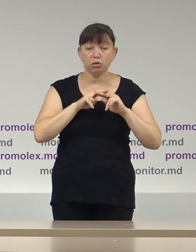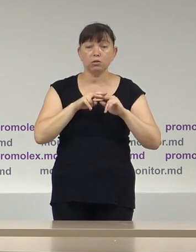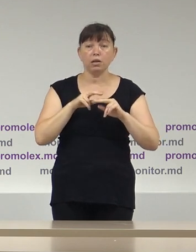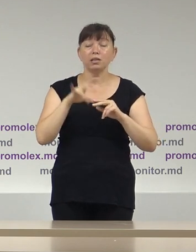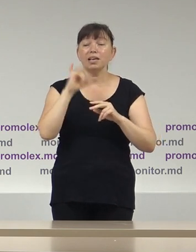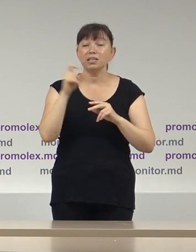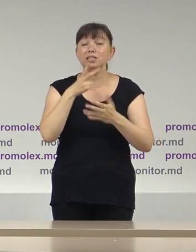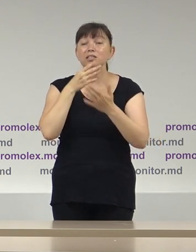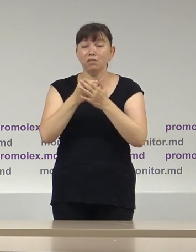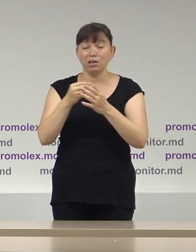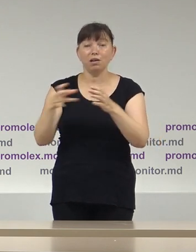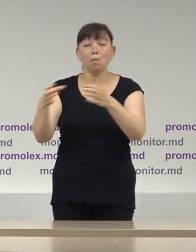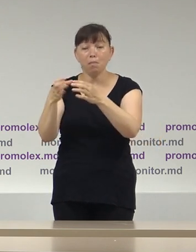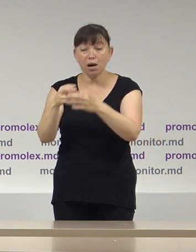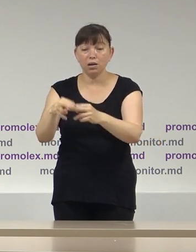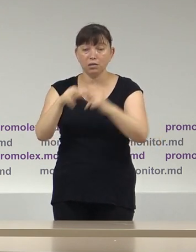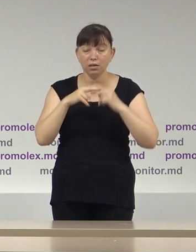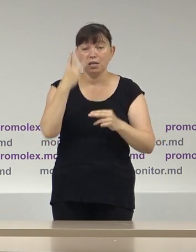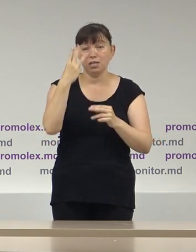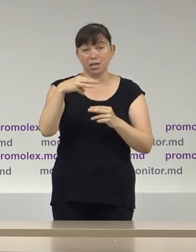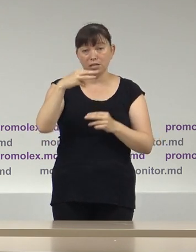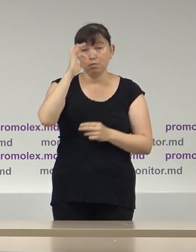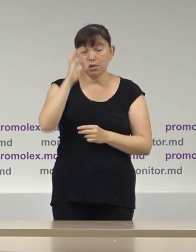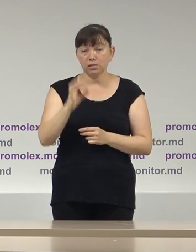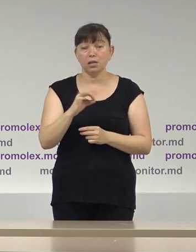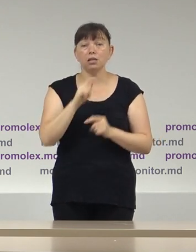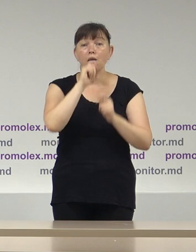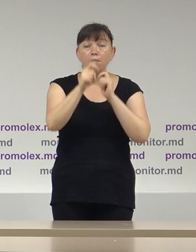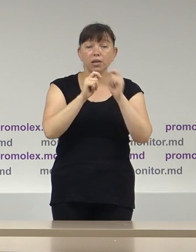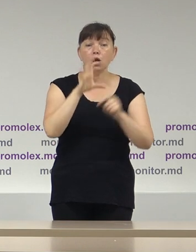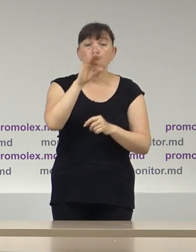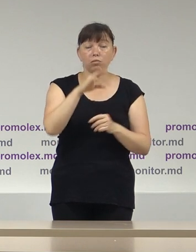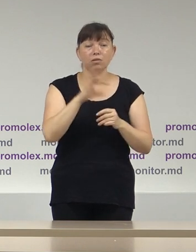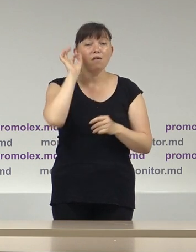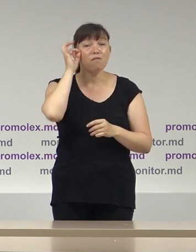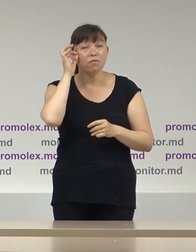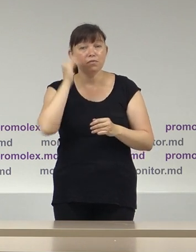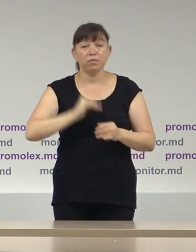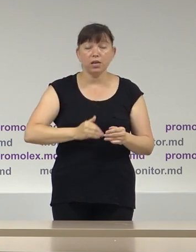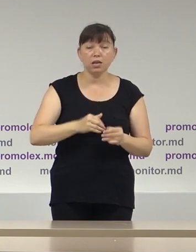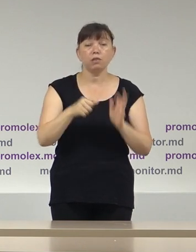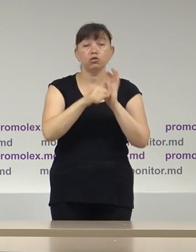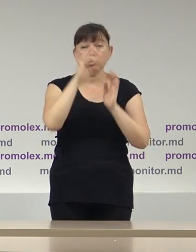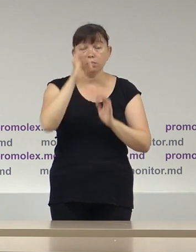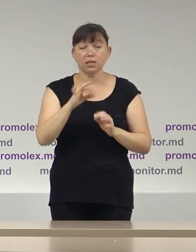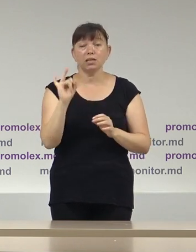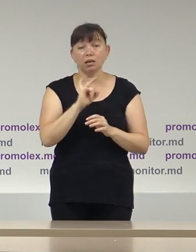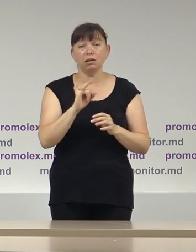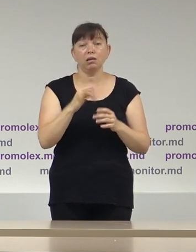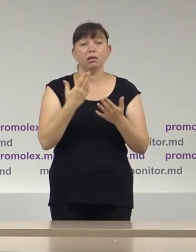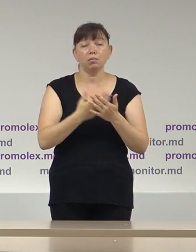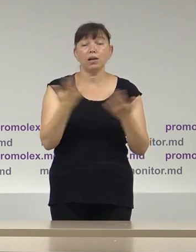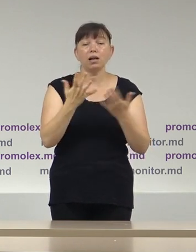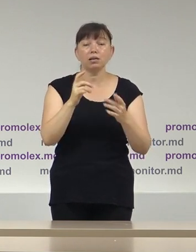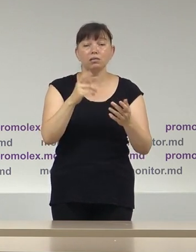curent a partidilor politice 30%, donații ale persoanelor juridice 6% și donații în mărfuri, lucrări sau